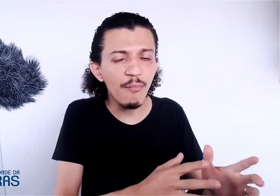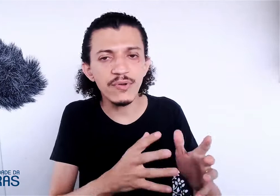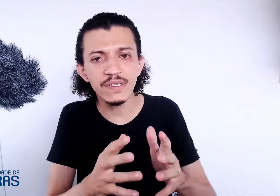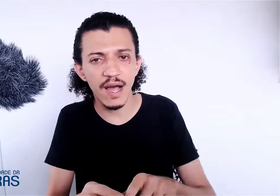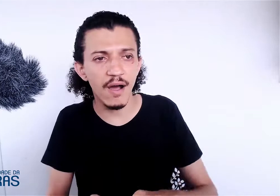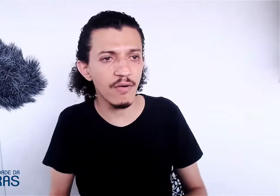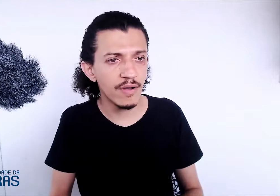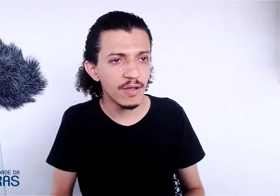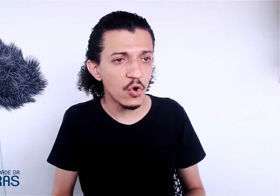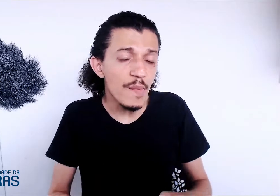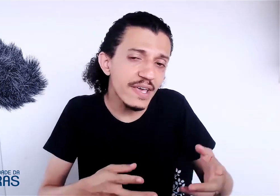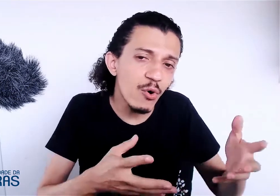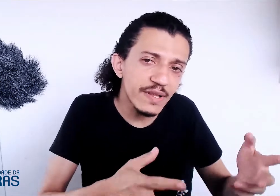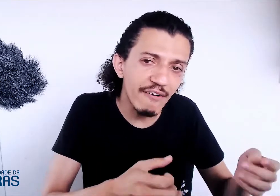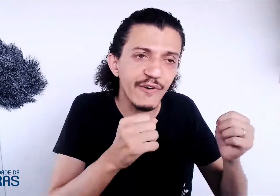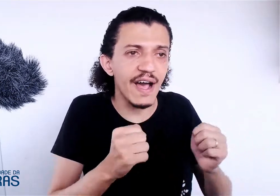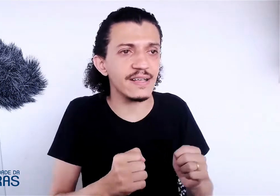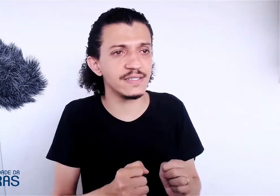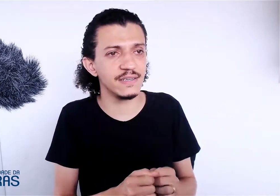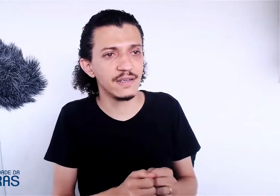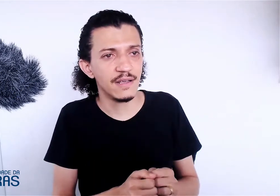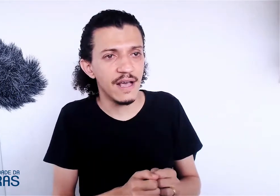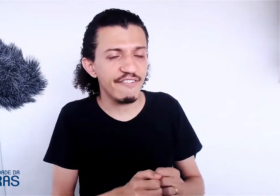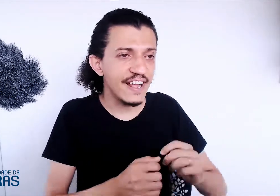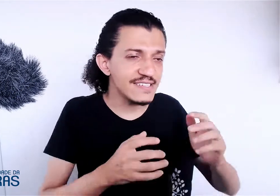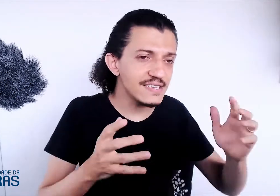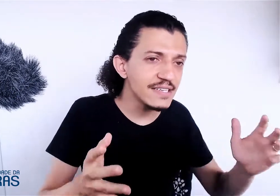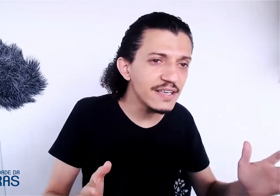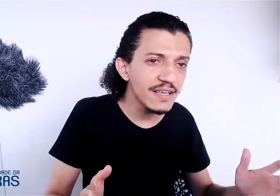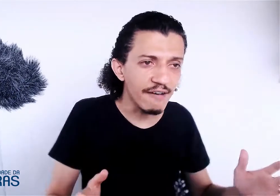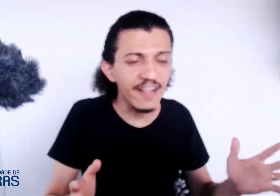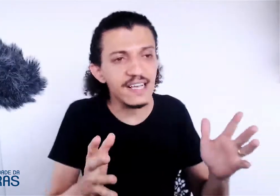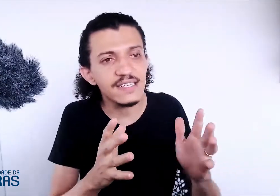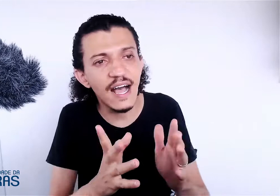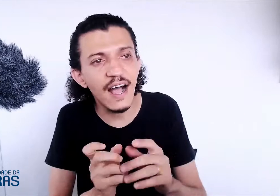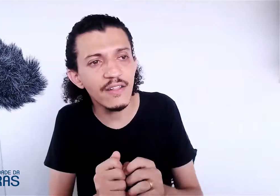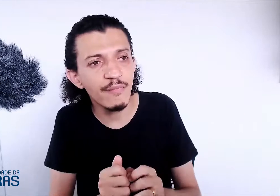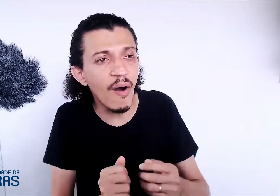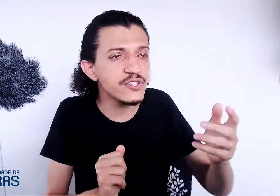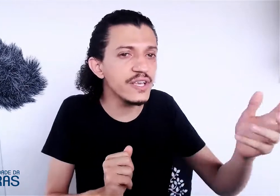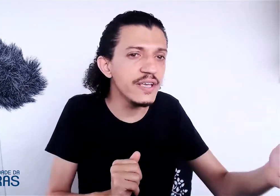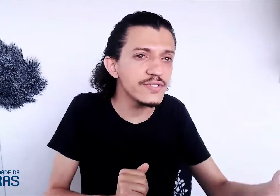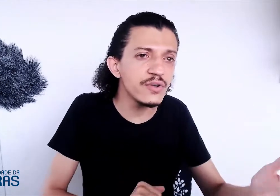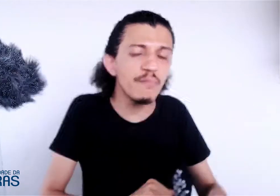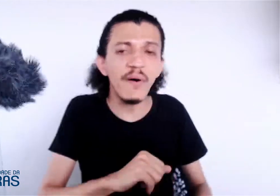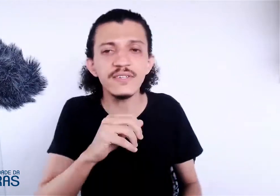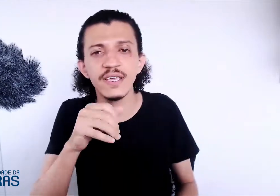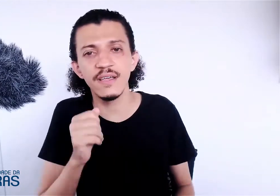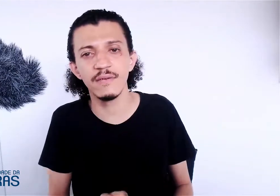por sinal, como é que monta a frase, a frase é assim, a frase é assado, pode isso, não pode aquilo,